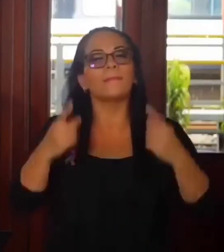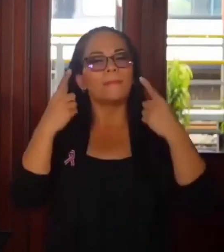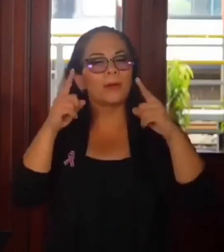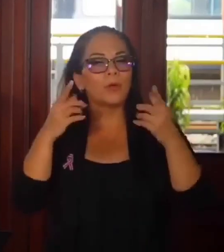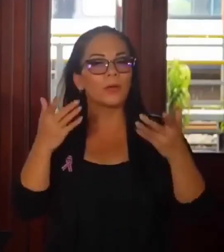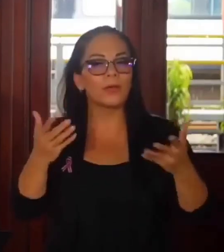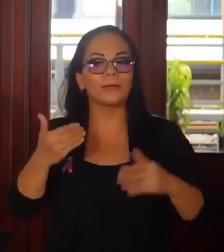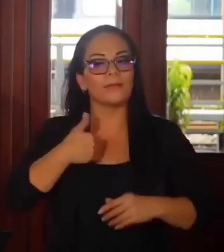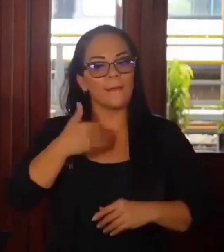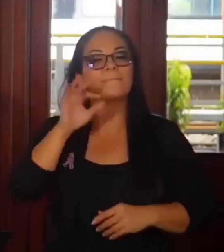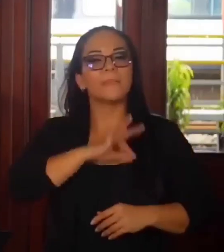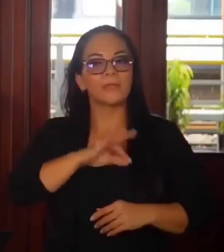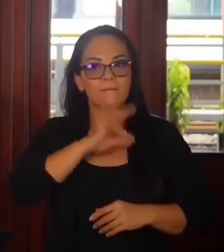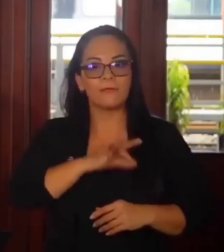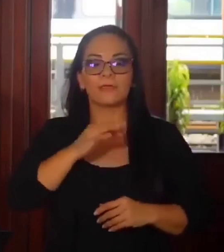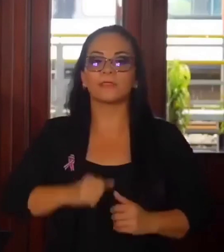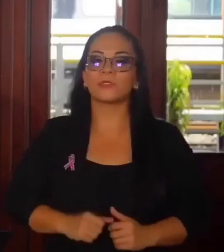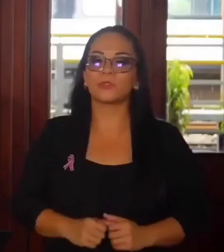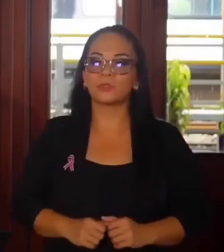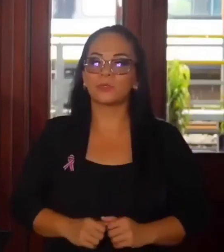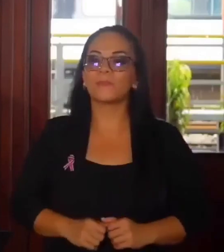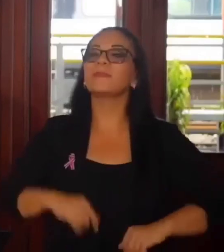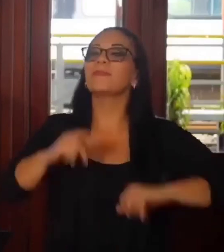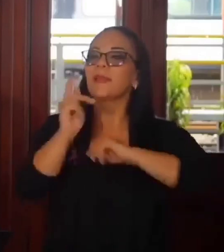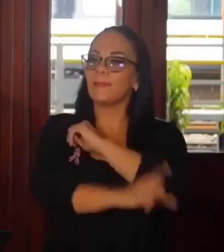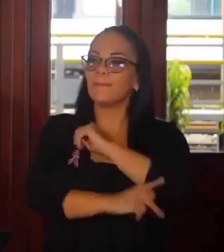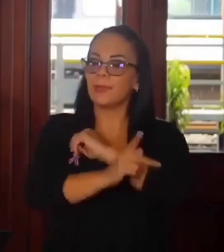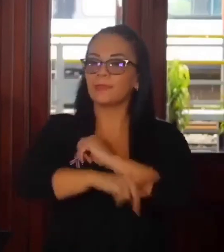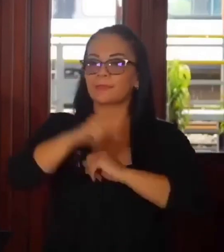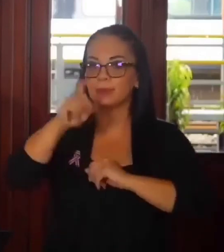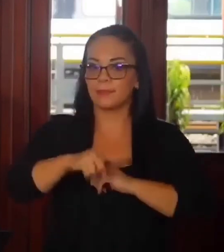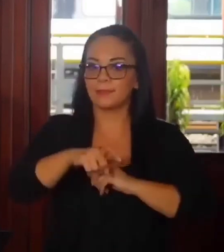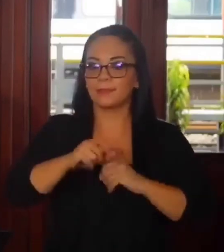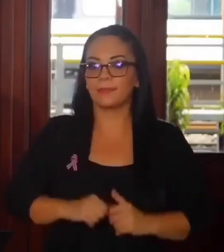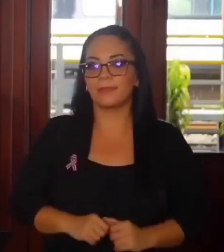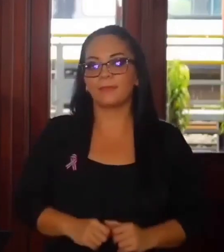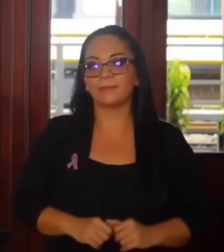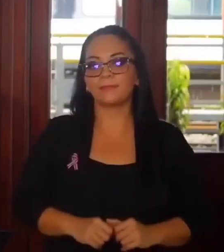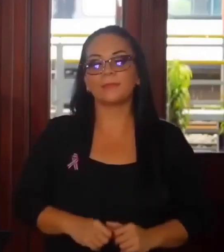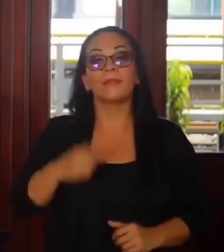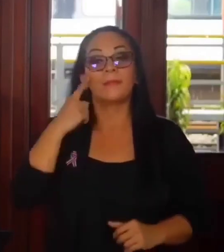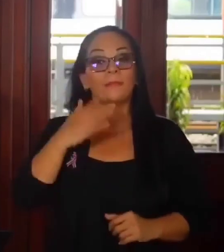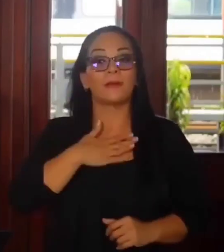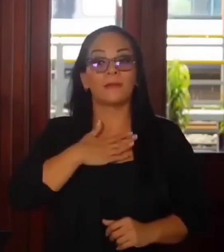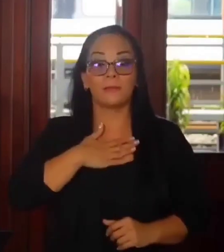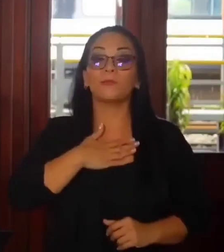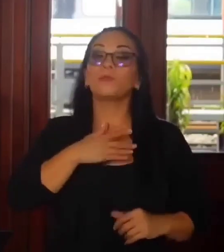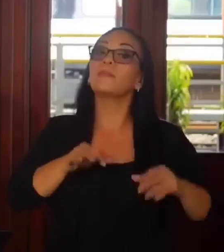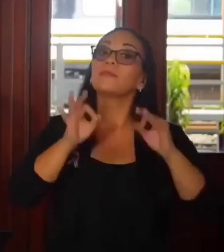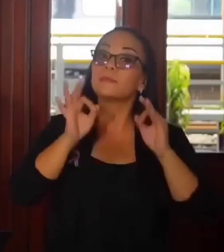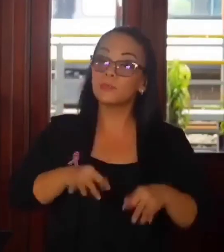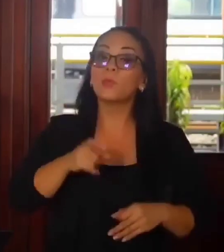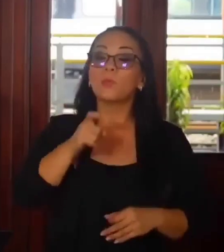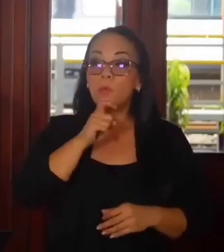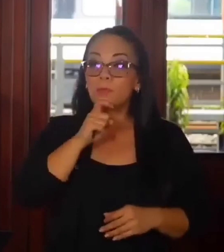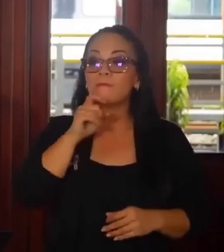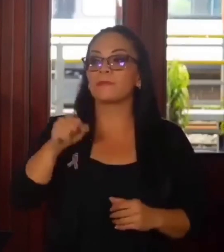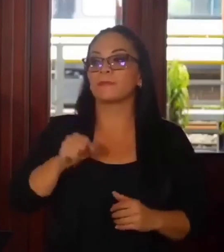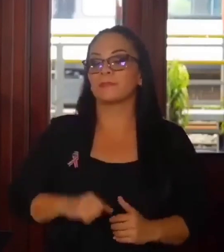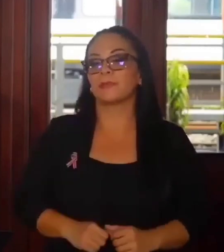los beneficios que el país necesita. Para mí fue una decisión muy difícil,